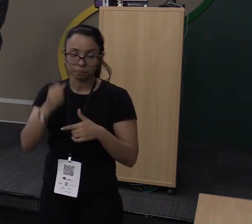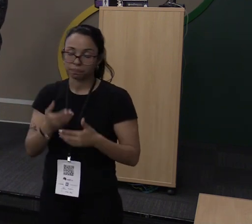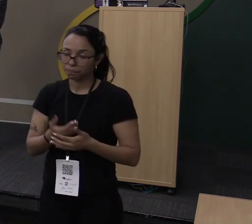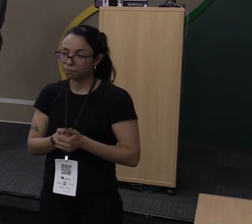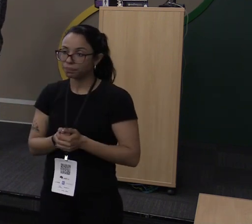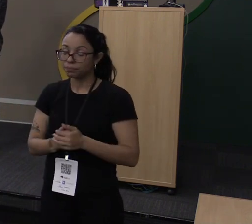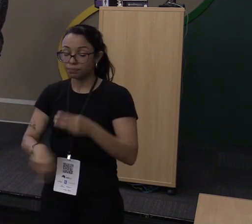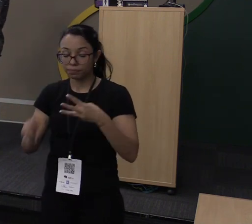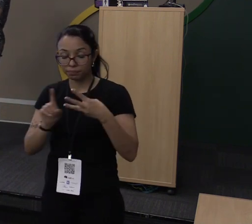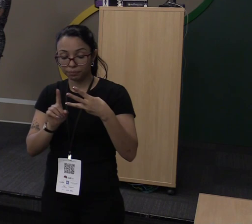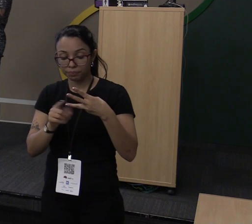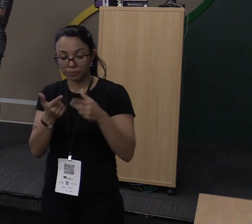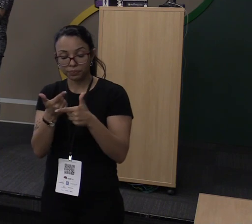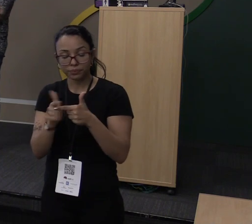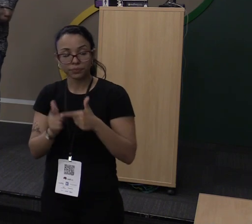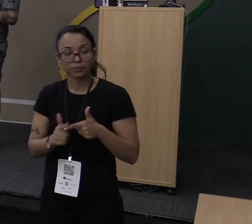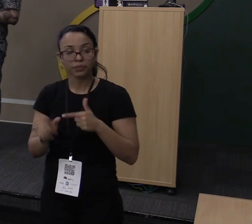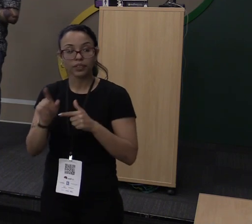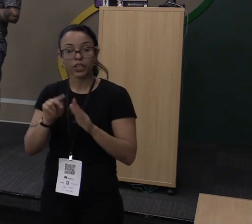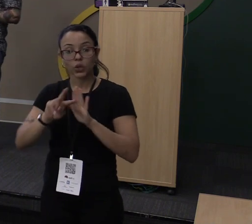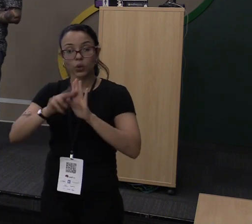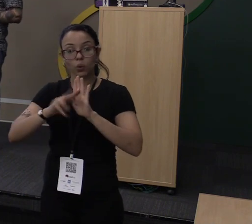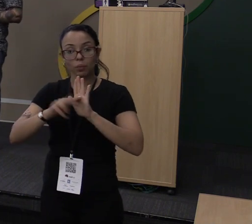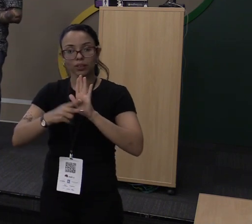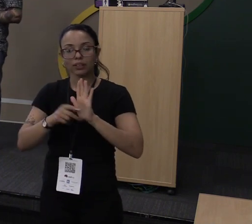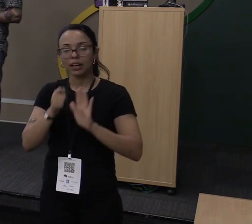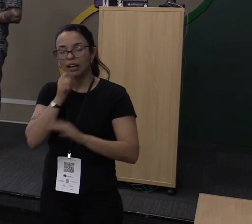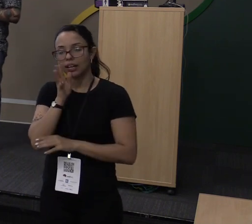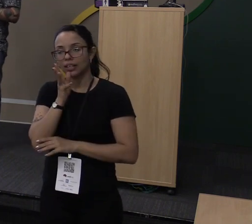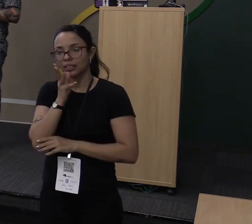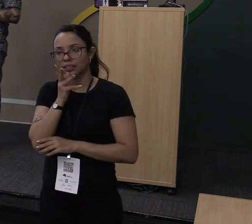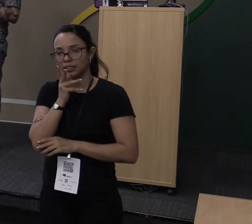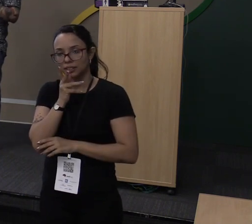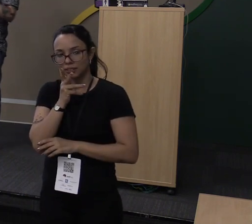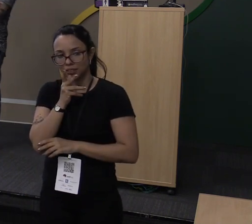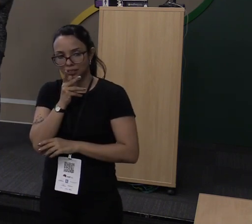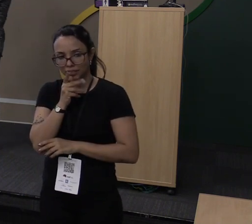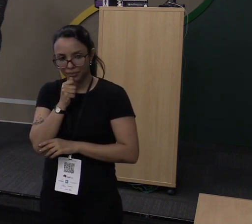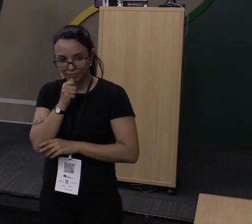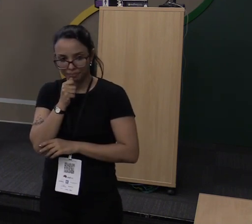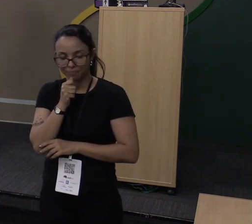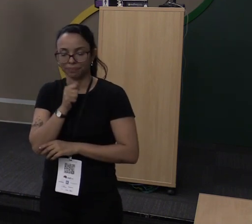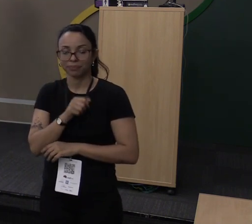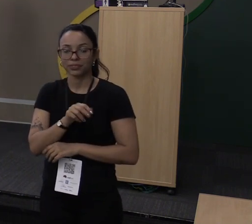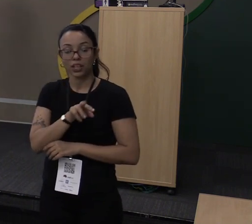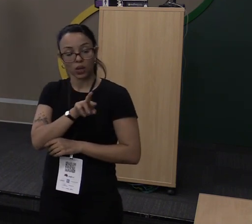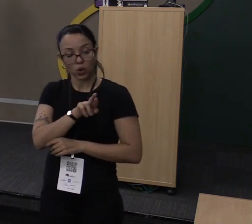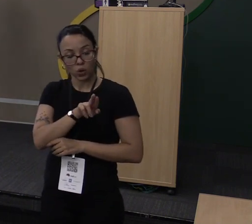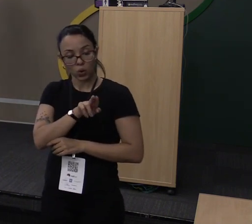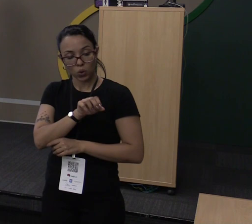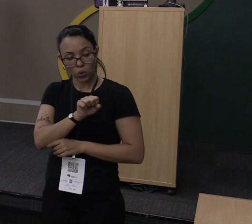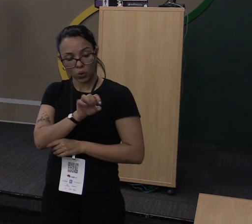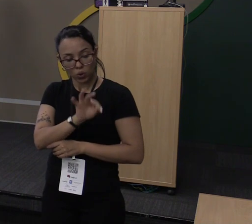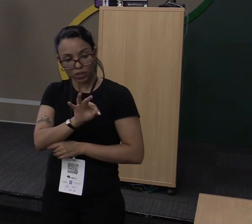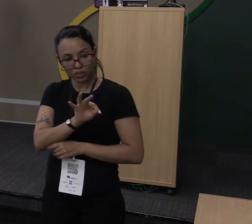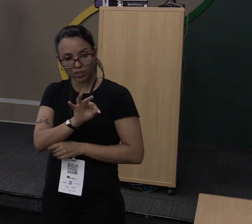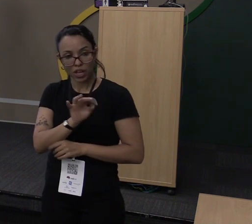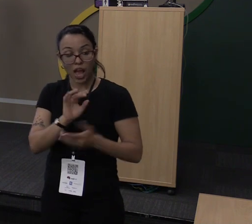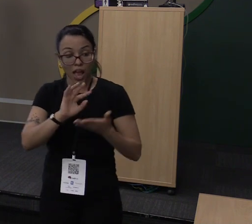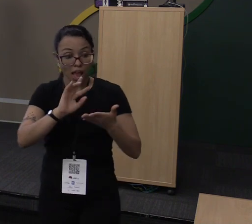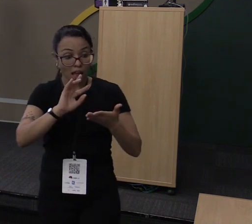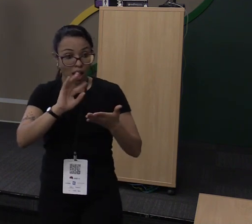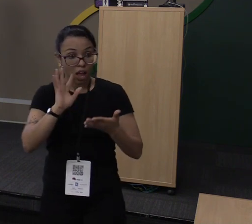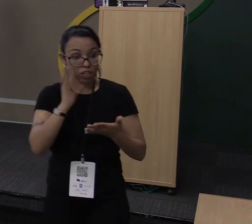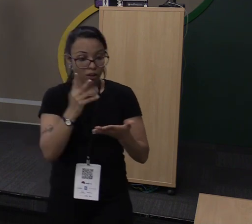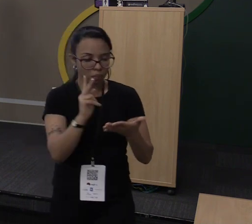o terceiro, é que o compilador ainda é lento. Como o Rust resolve tudo aquilo, ele vai se preocupar em